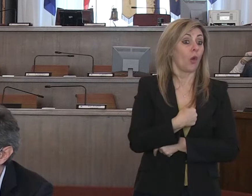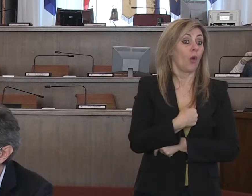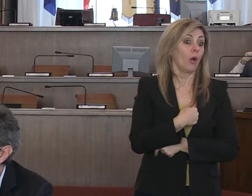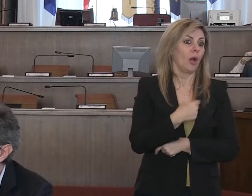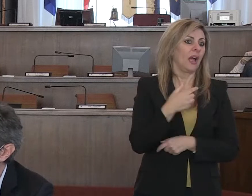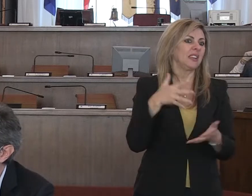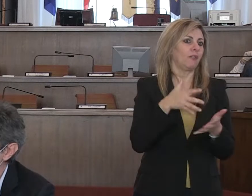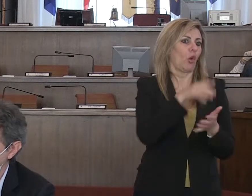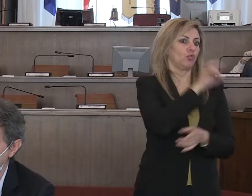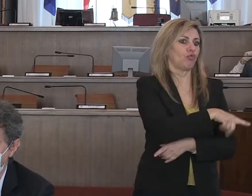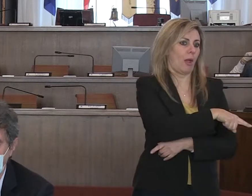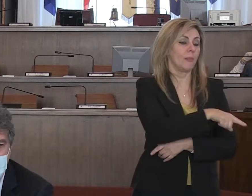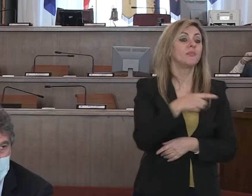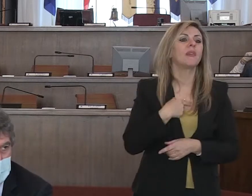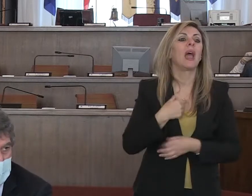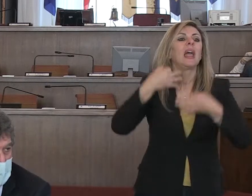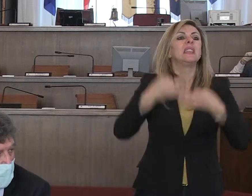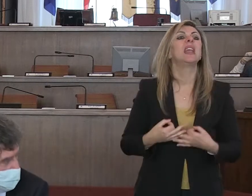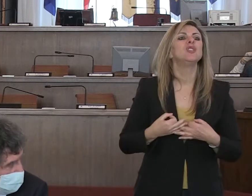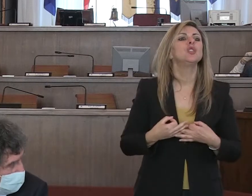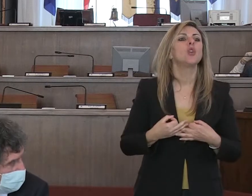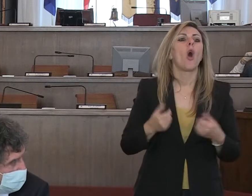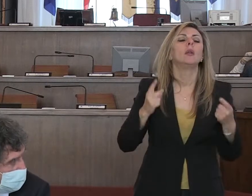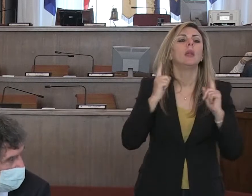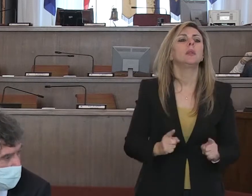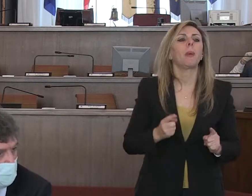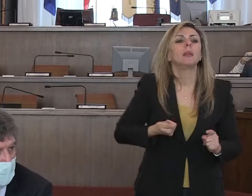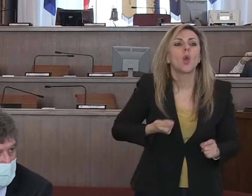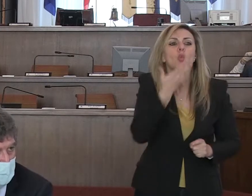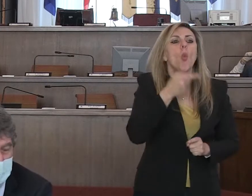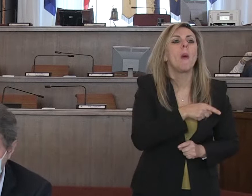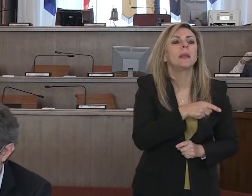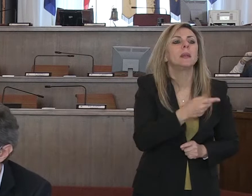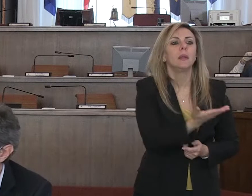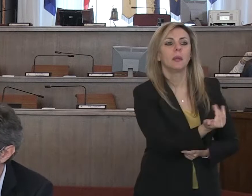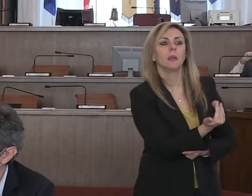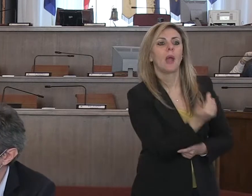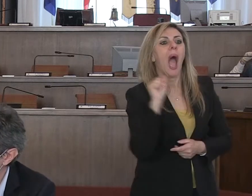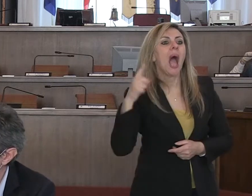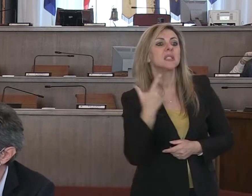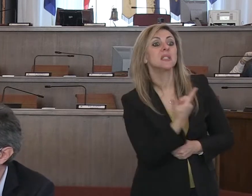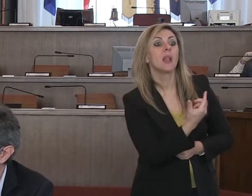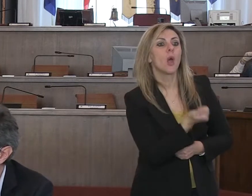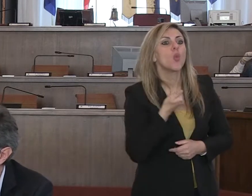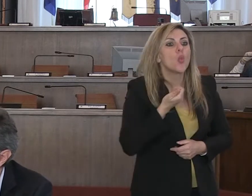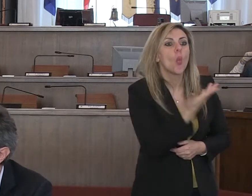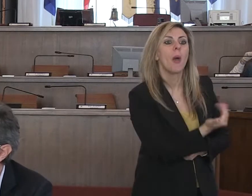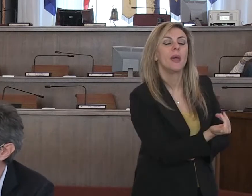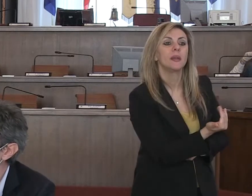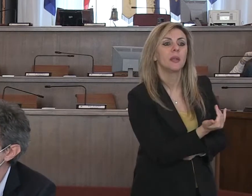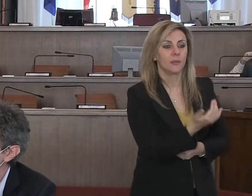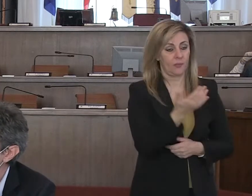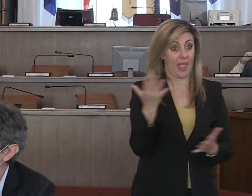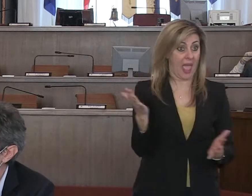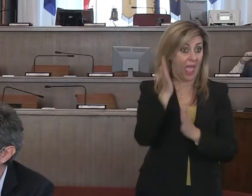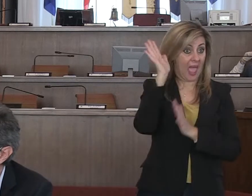rivedibili in seguito all'evoluzione dei dati e quindi quando le ASL ci dovessero segnalare, in questo caso ad esempio